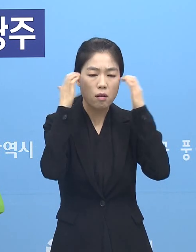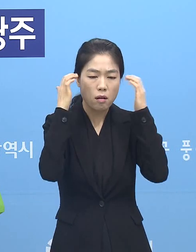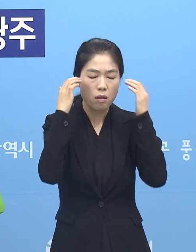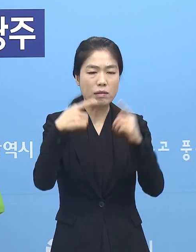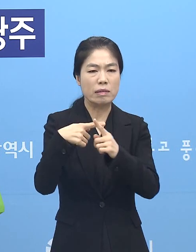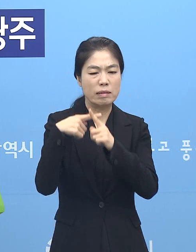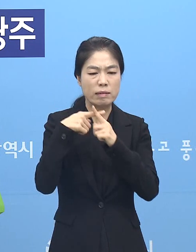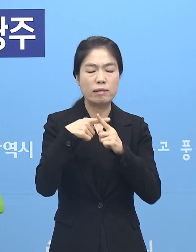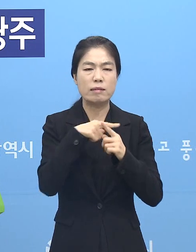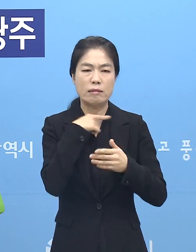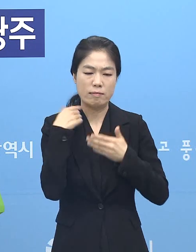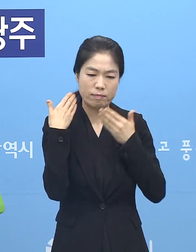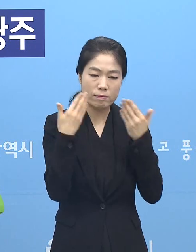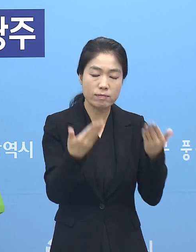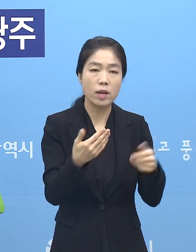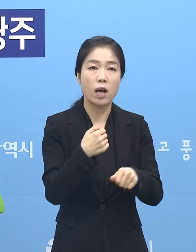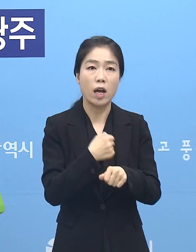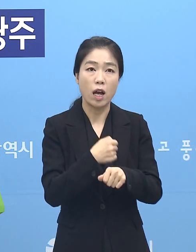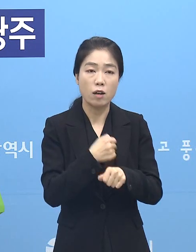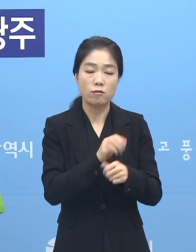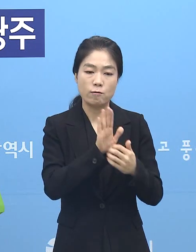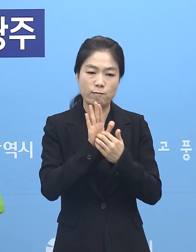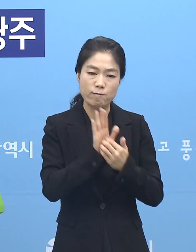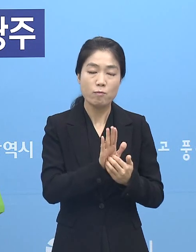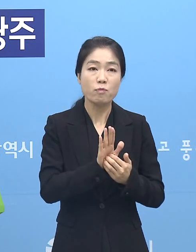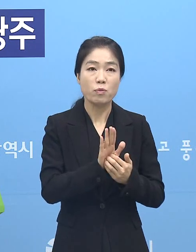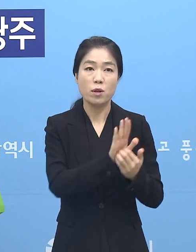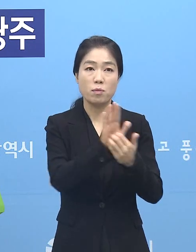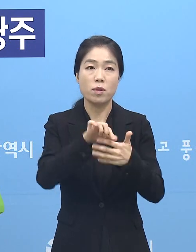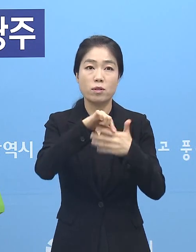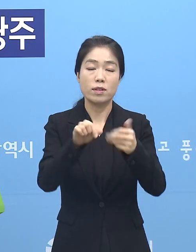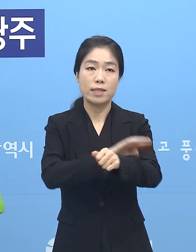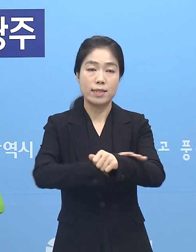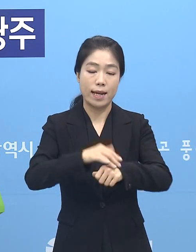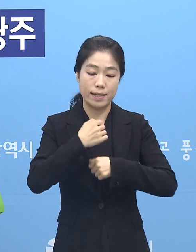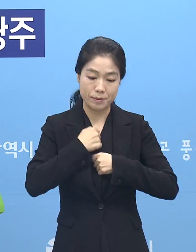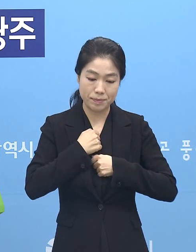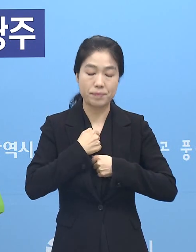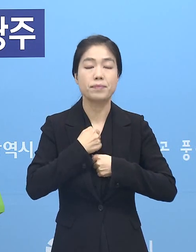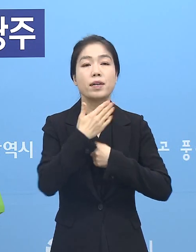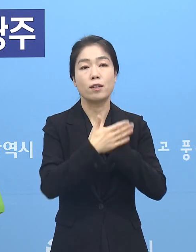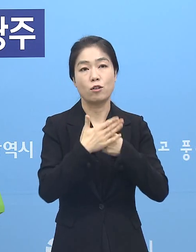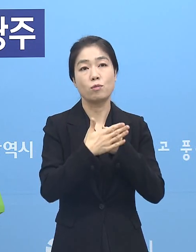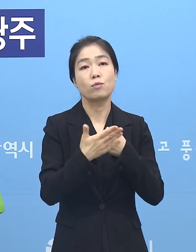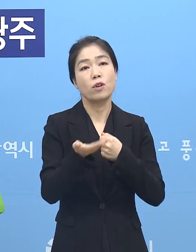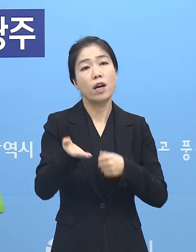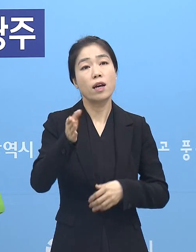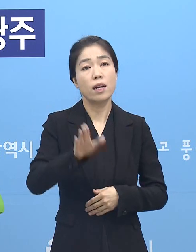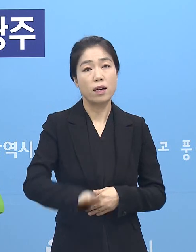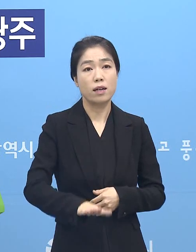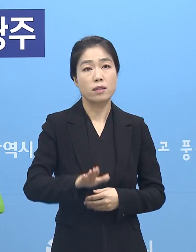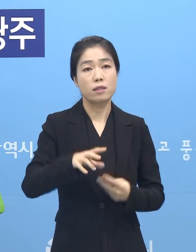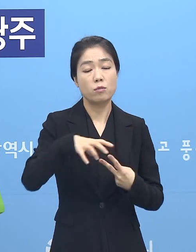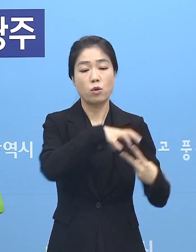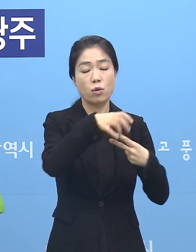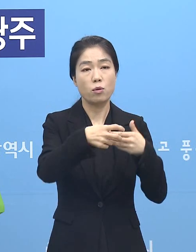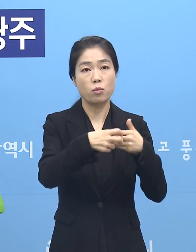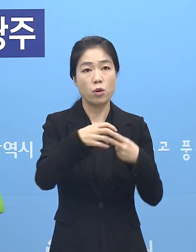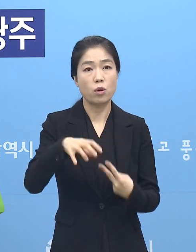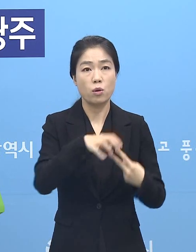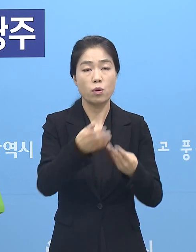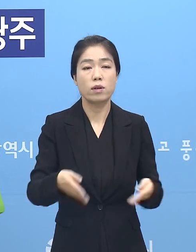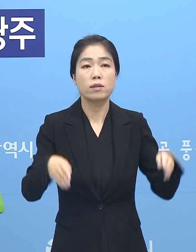희생을 감내하면서 방역수칙을 철저히 지켜주신 덕분입니다. 하지만 요양병원과